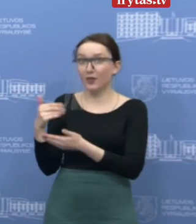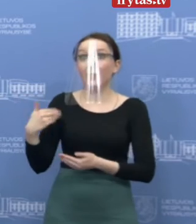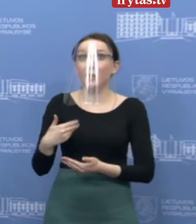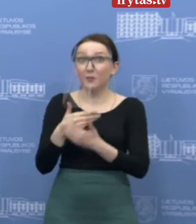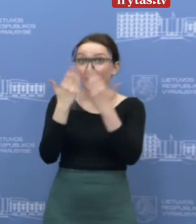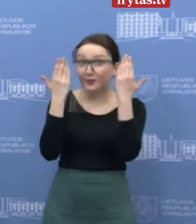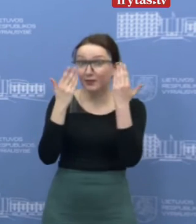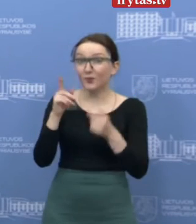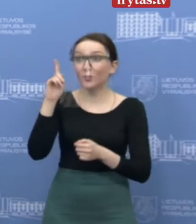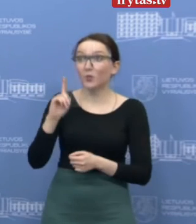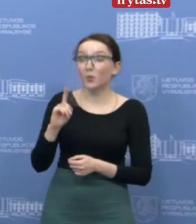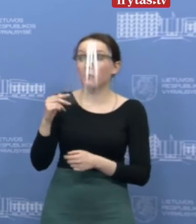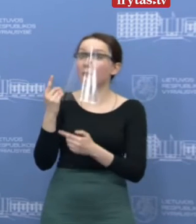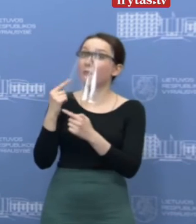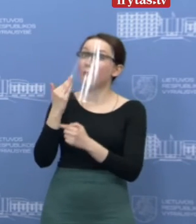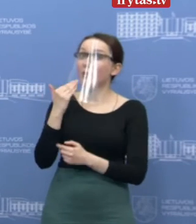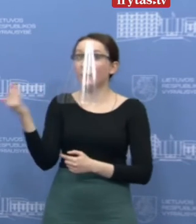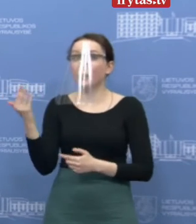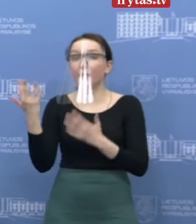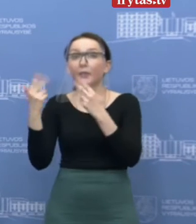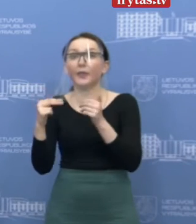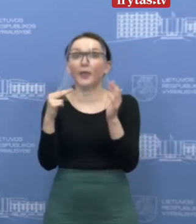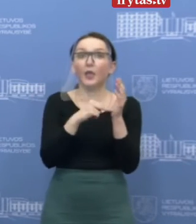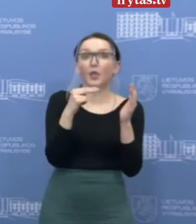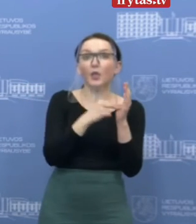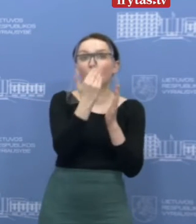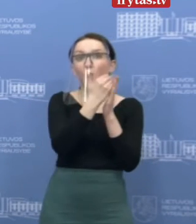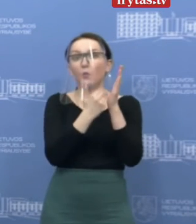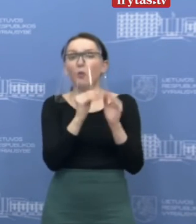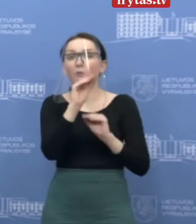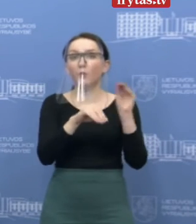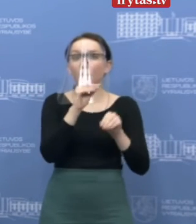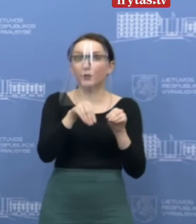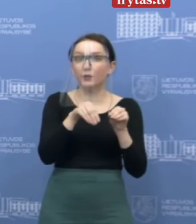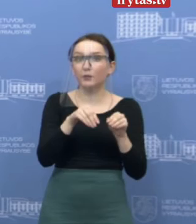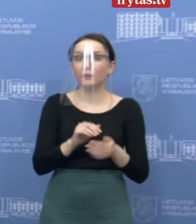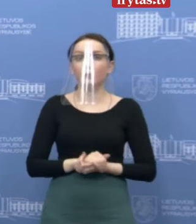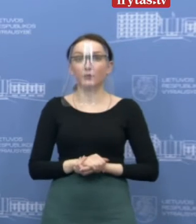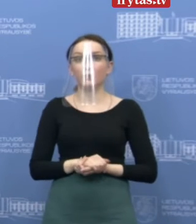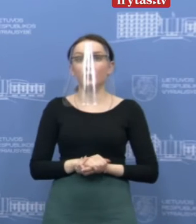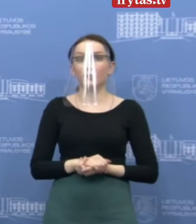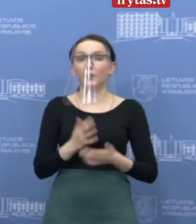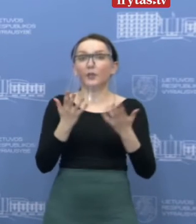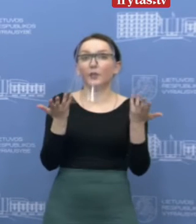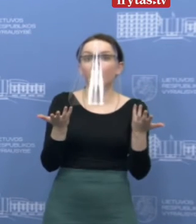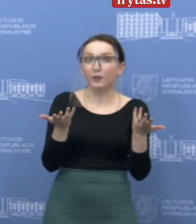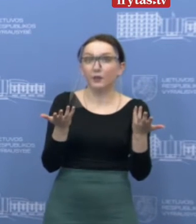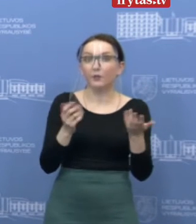Labadiena. Norėjau paskirauti, kiek kainavo sukurti mobilėje programėlę sergantiesiams ir